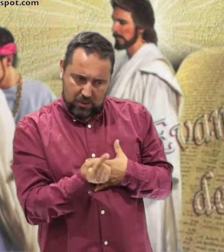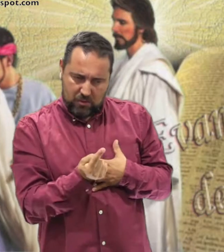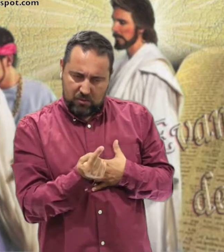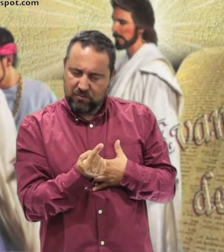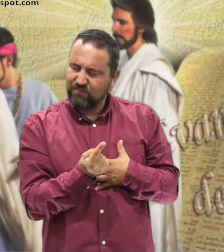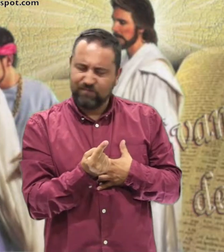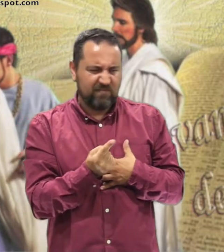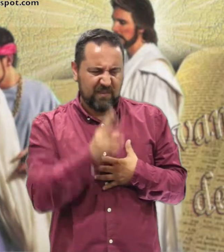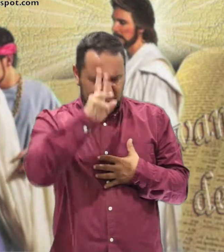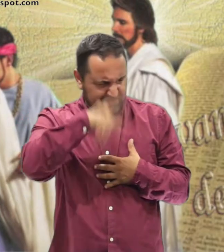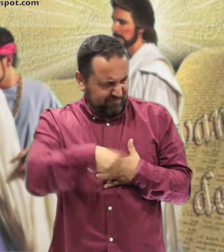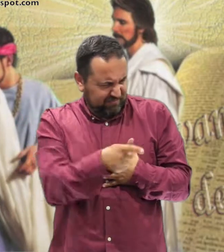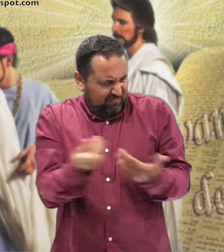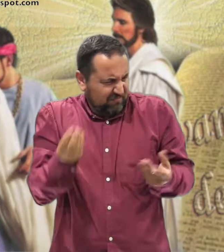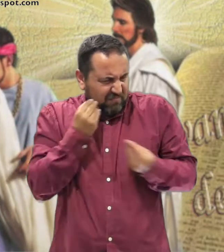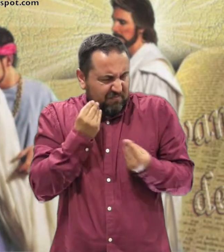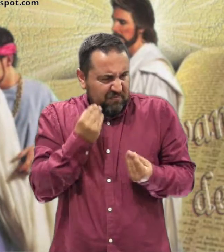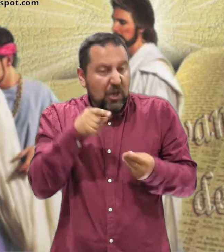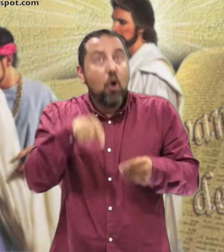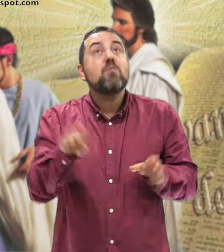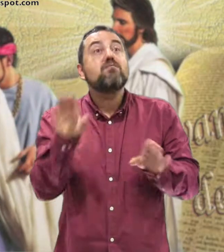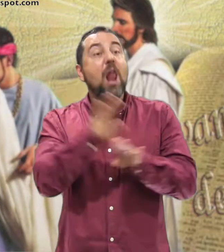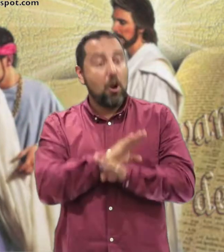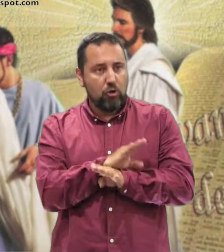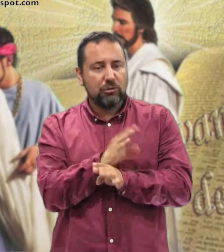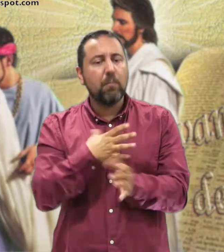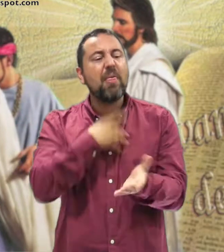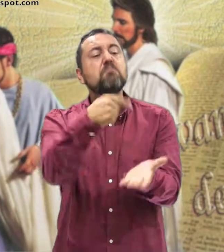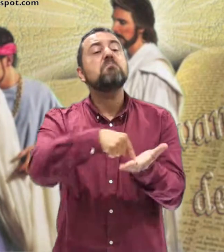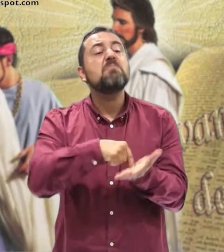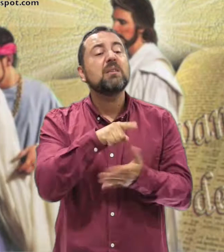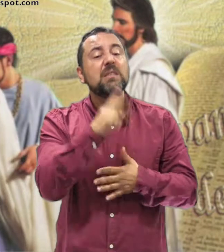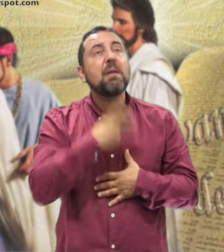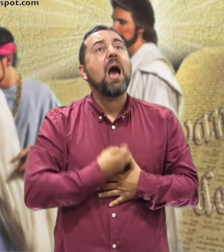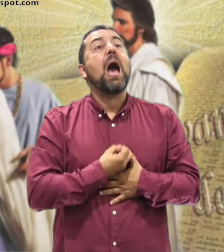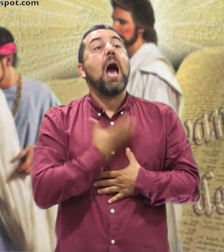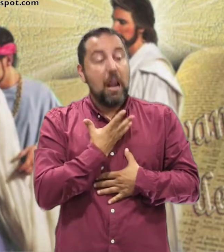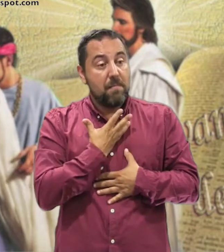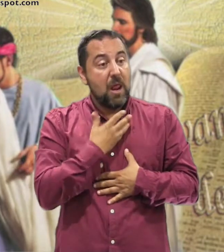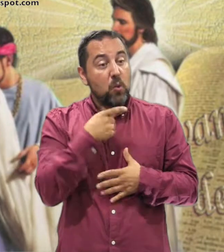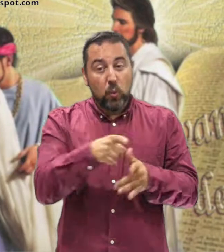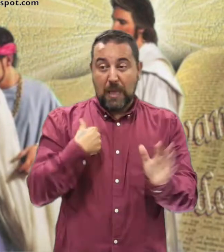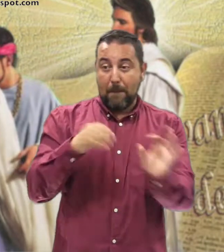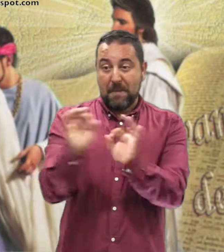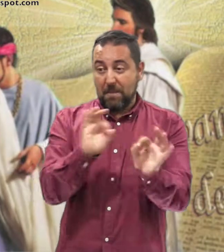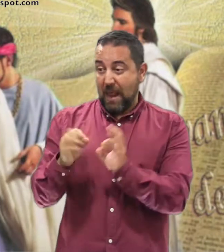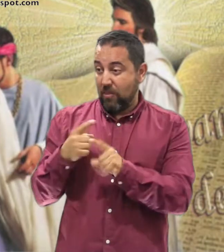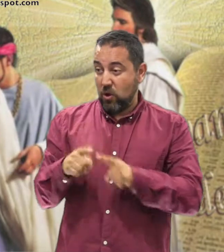Pero Dios le dijo Necio Esta noche Te van A reclamar El alma ¿Y de quién